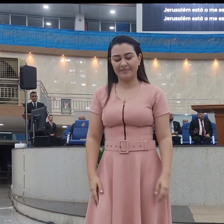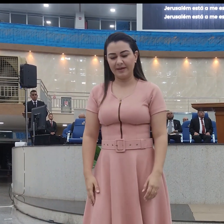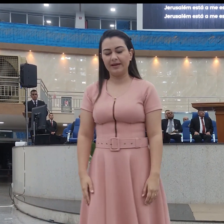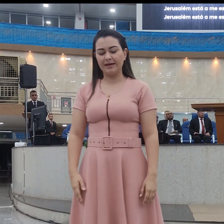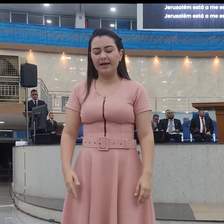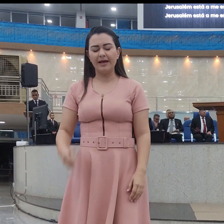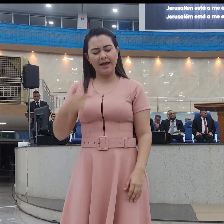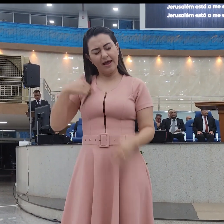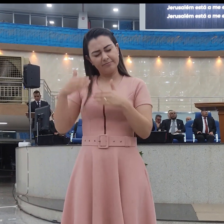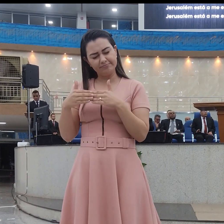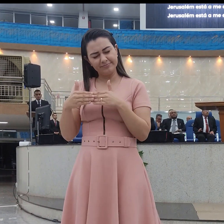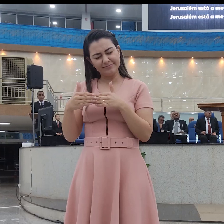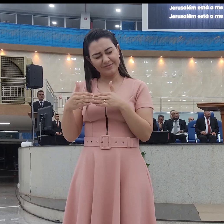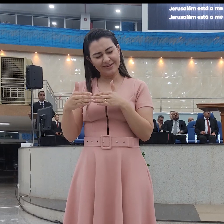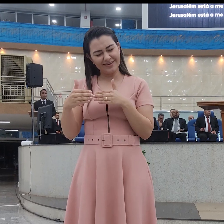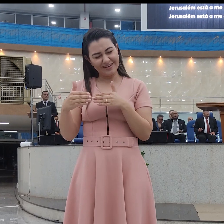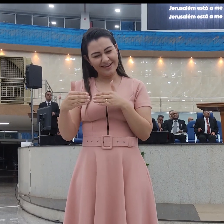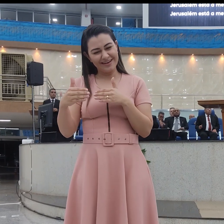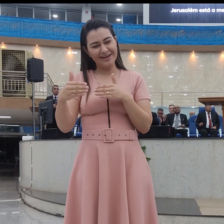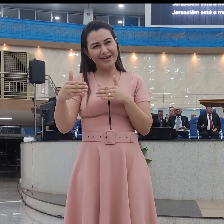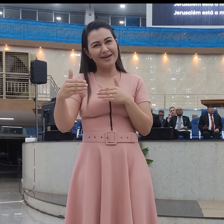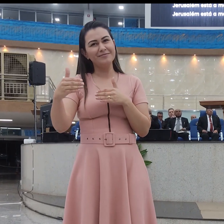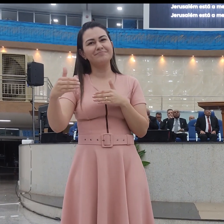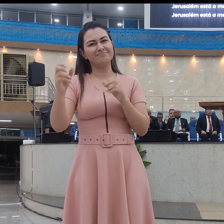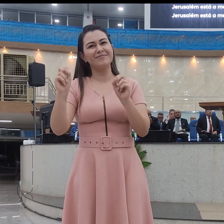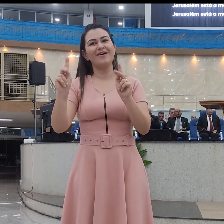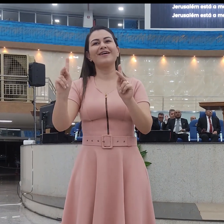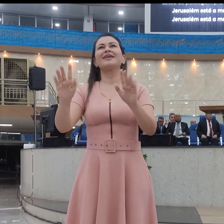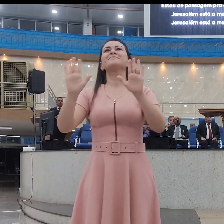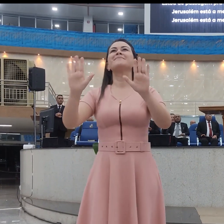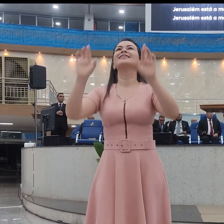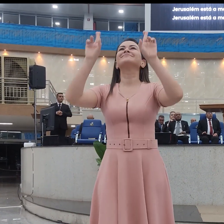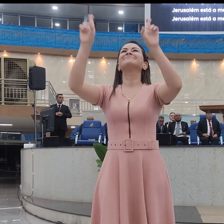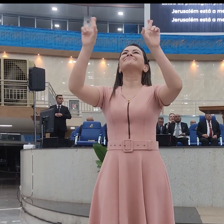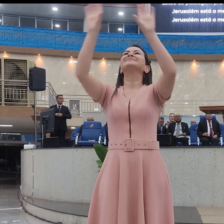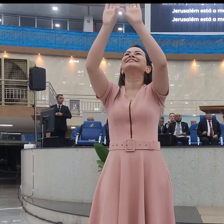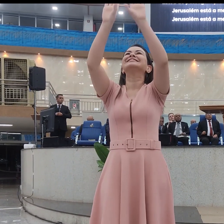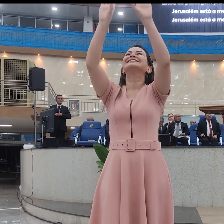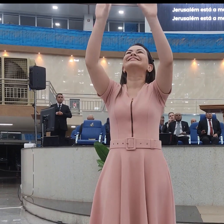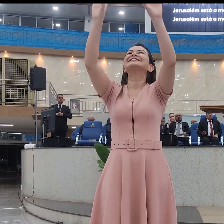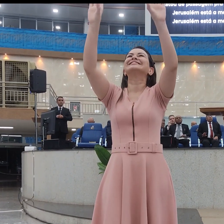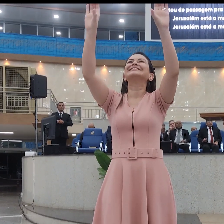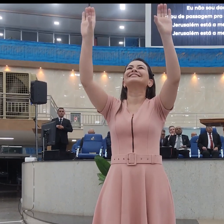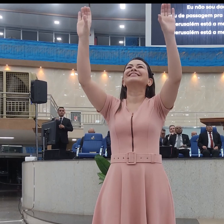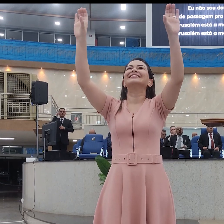Estou de passagem pra outra cidade Jerusalém está